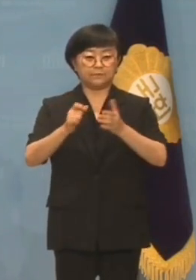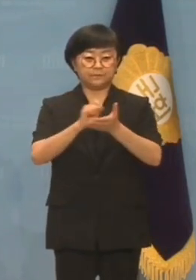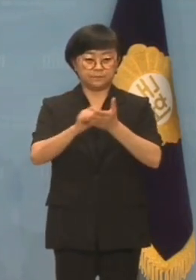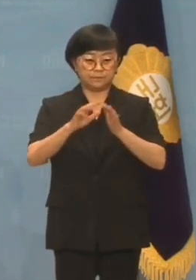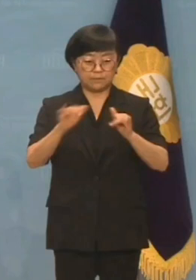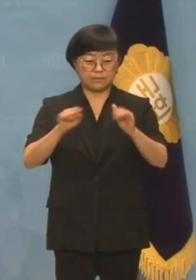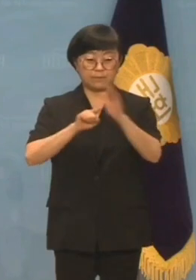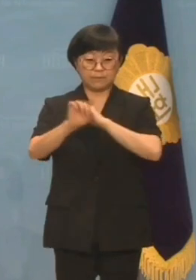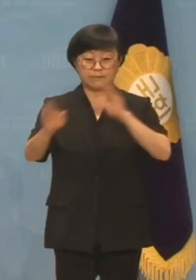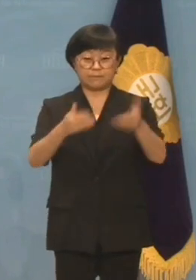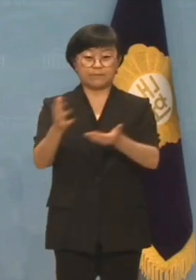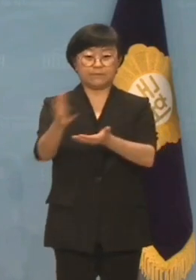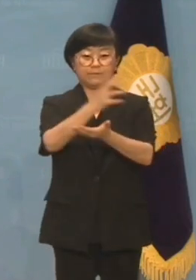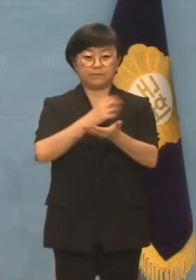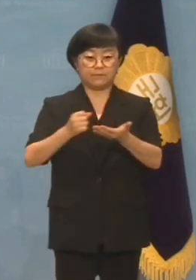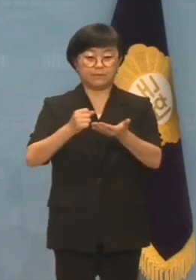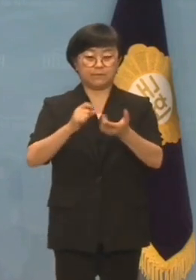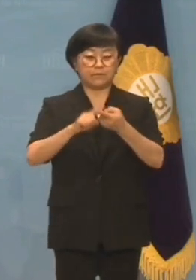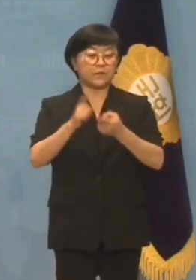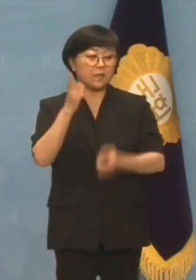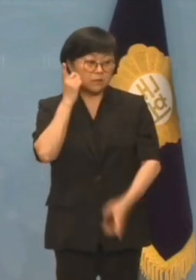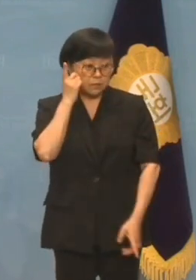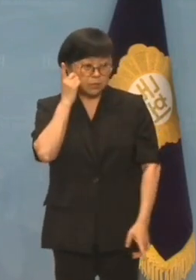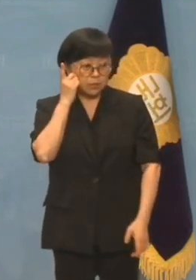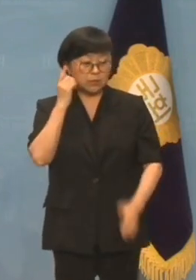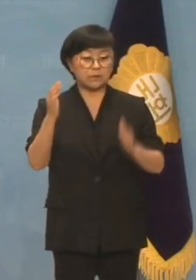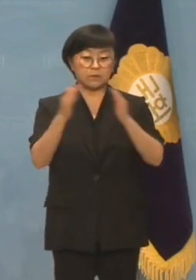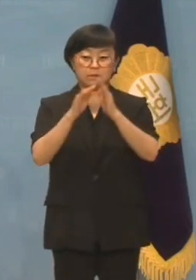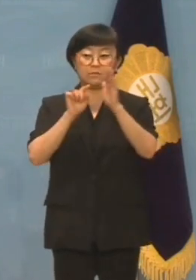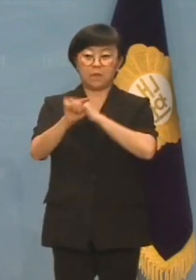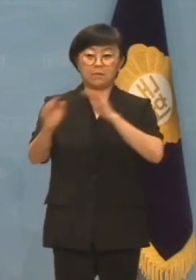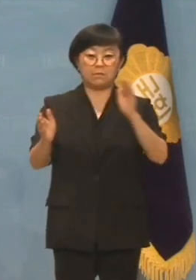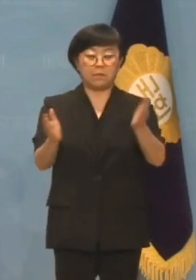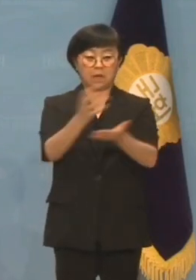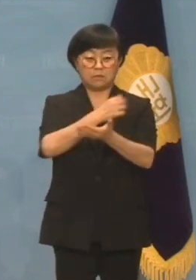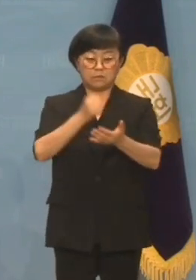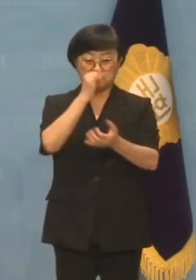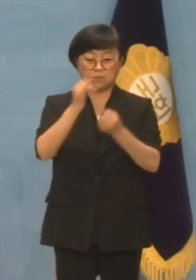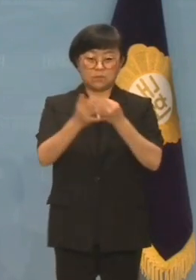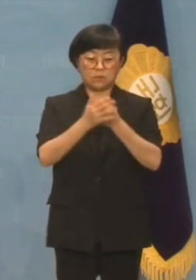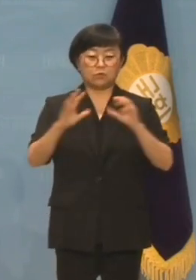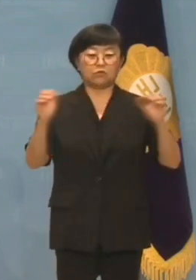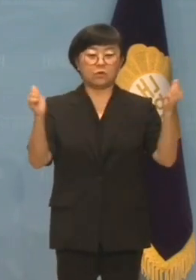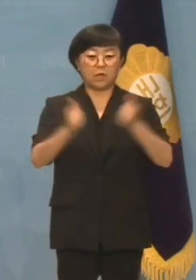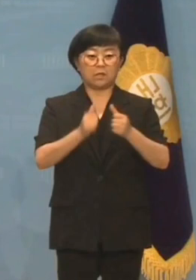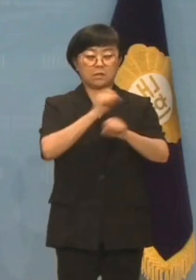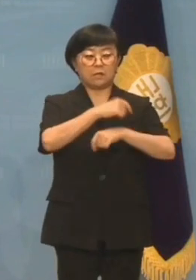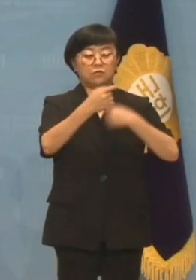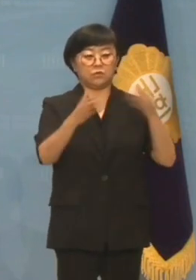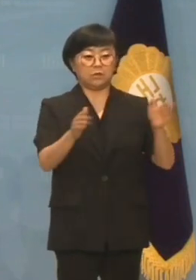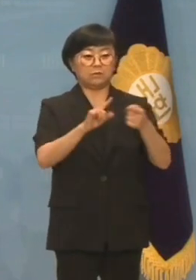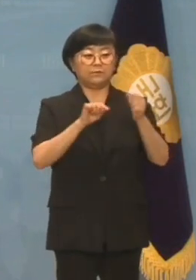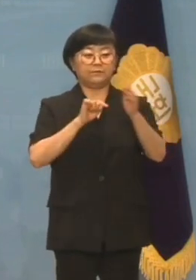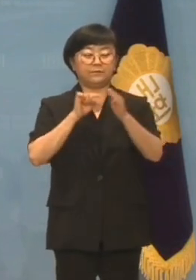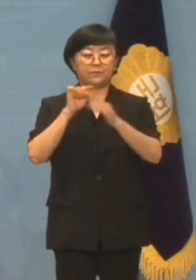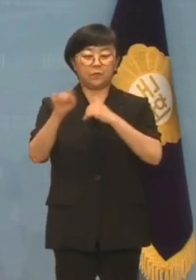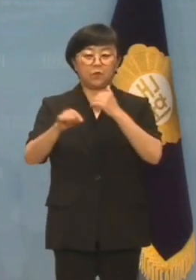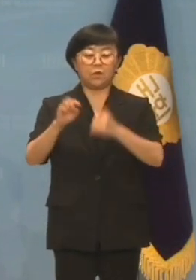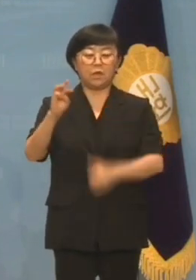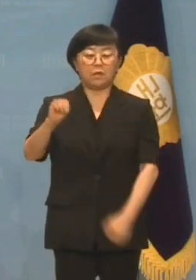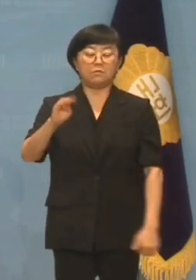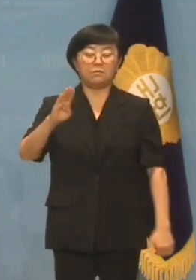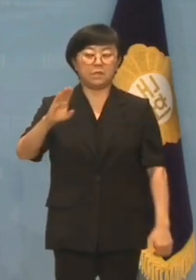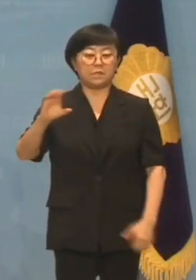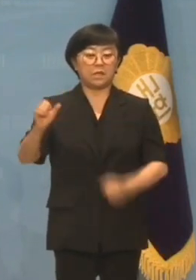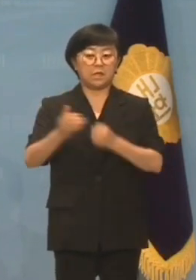실시했습니다. 해당 기자의 휴대폰, 자택을 압수수색한 것은 물론 국회 사무처, 나아가 MBC